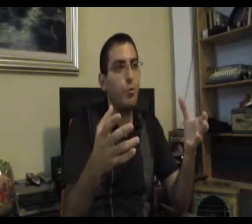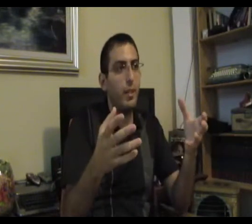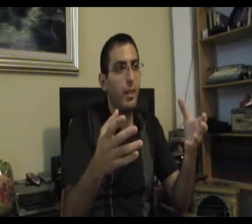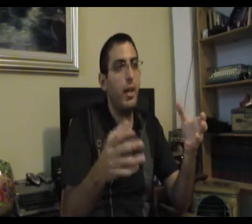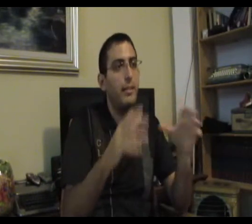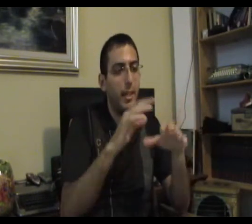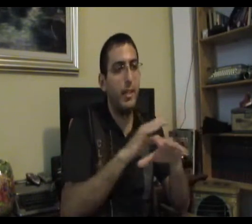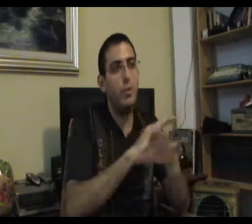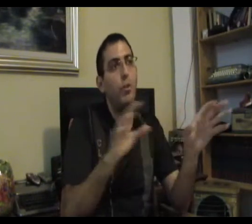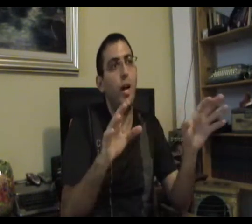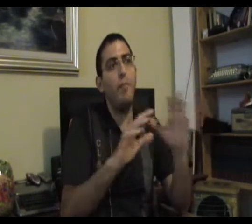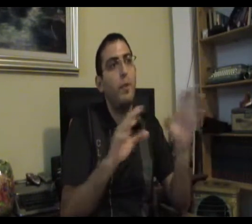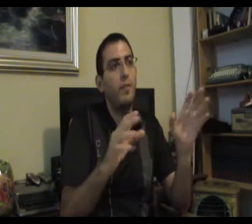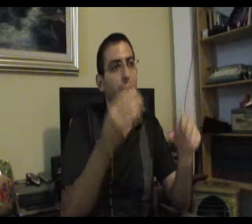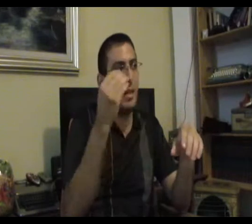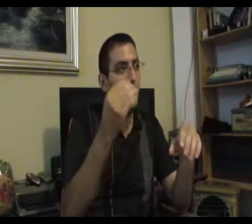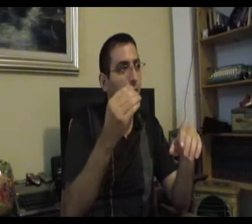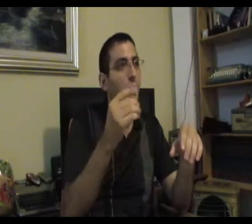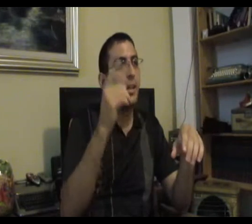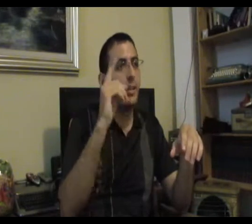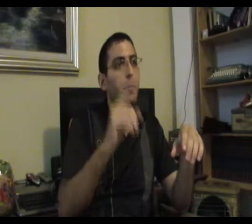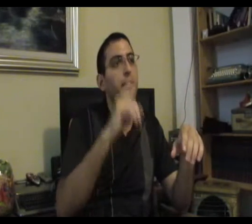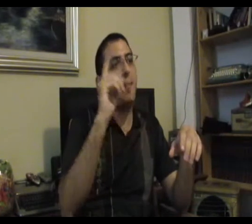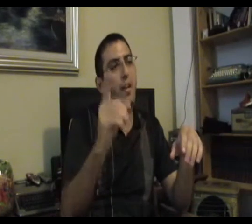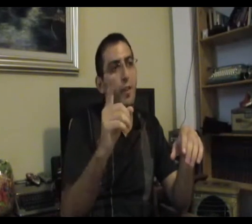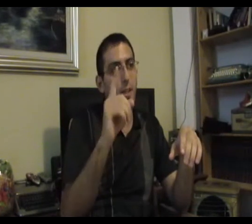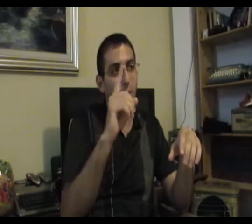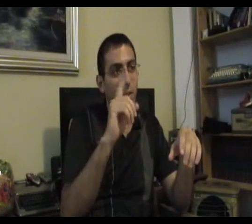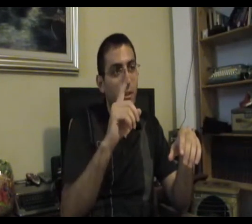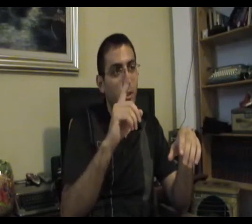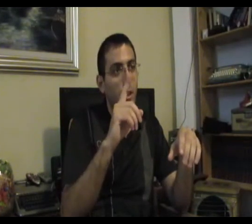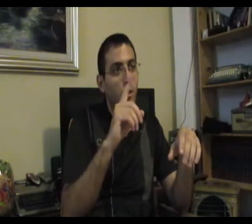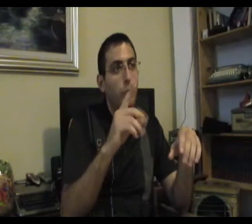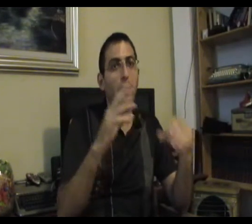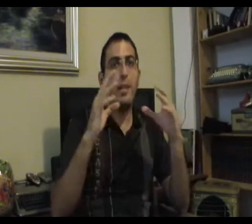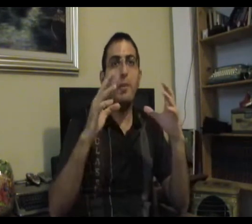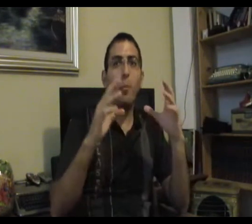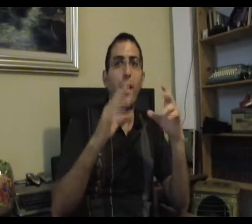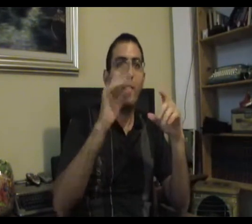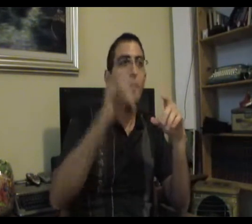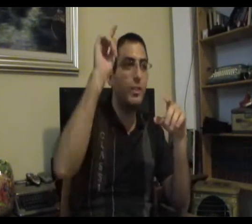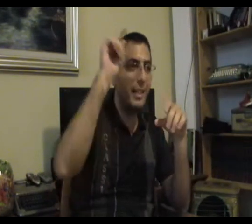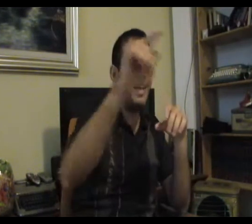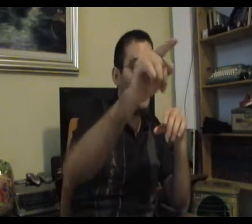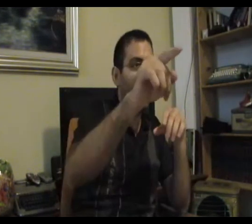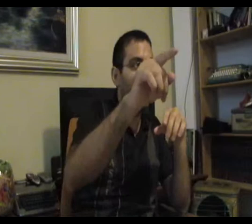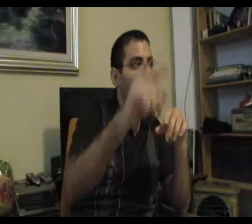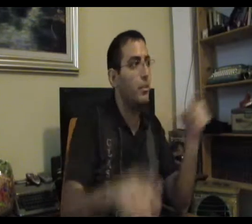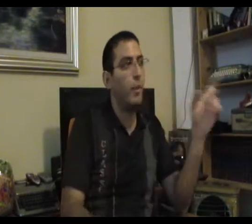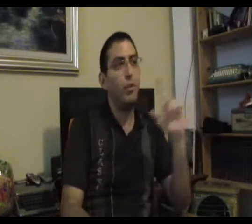התשובה? אז כעקרון לא. אף פעם לא הבנת. למה? כי תמיד גם ההפך נכון. זאת אומרת, אם אתה אומר, הבנתי שזה ככה, זאת אומרת